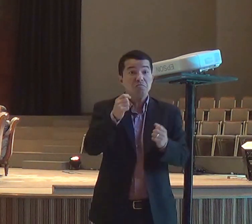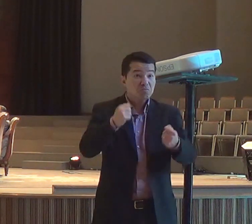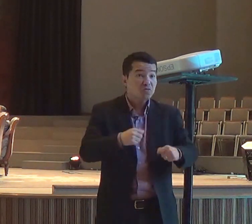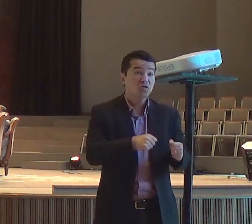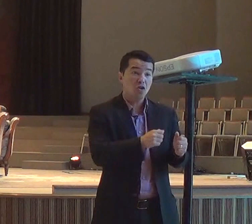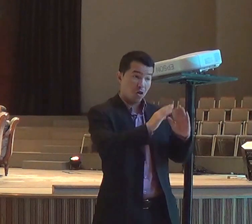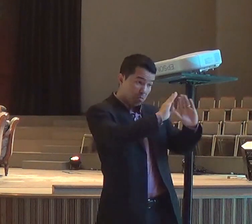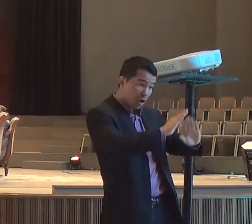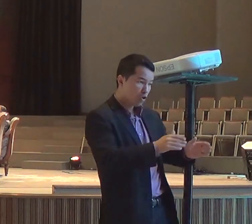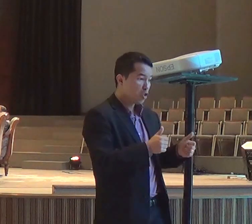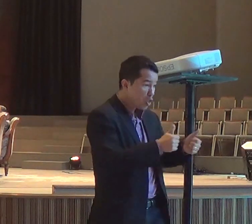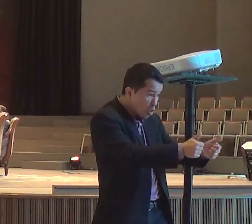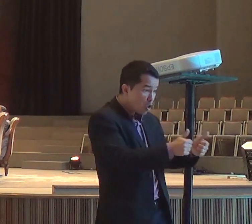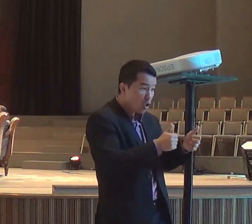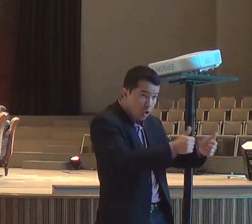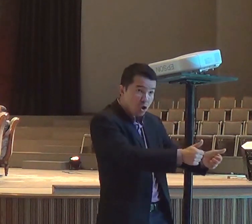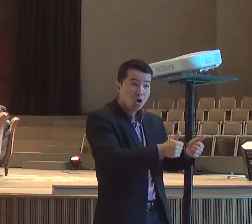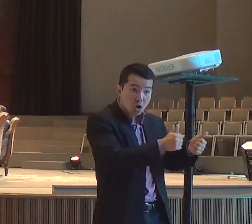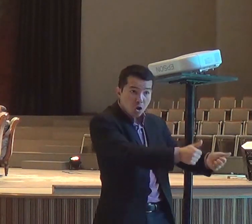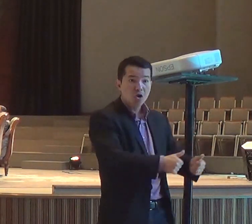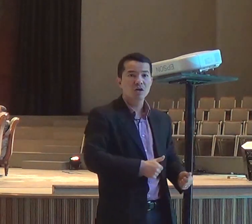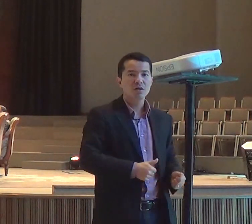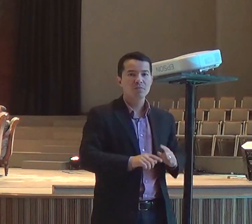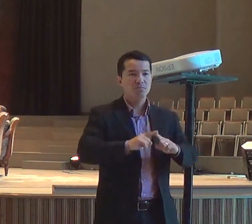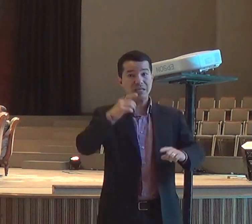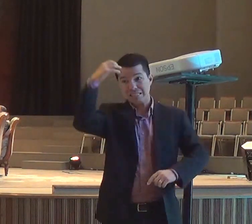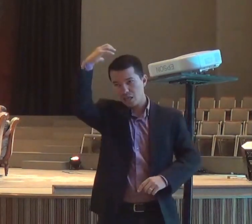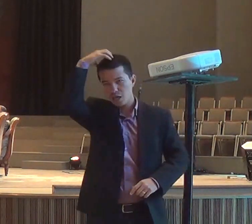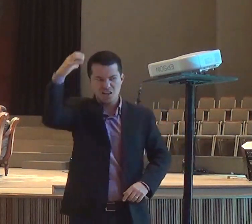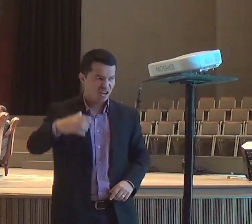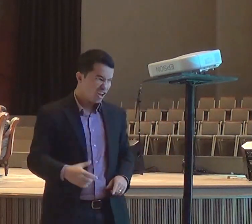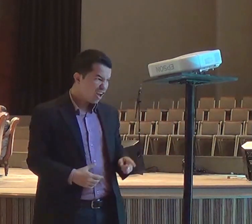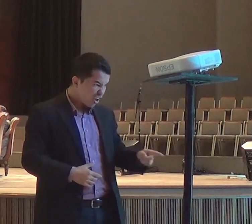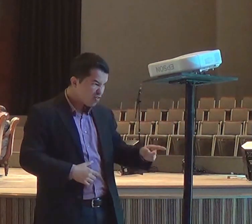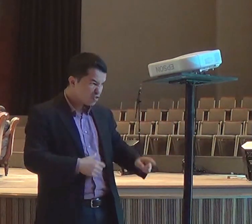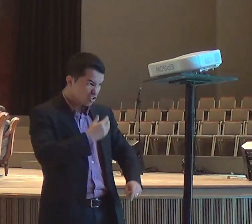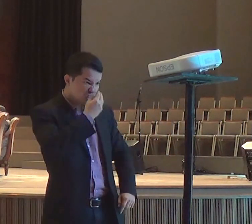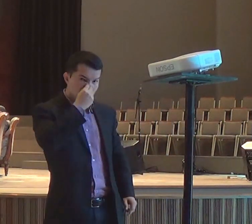que seria, perseguido, pelo Estado, então, tinha gente, que tinha medo,